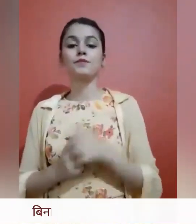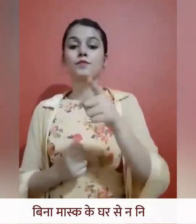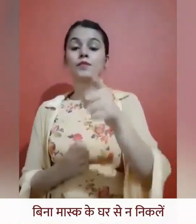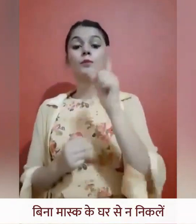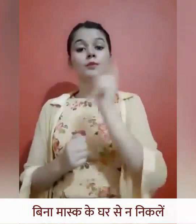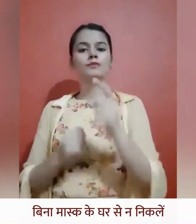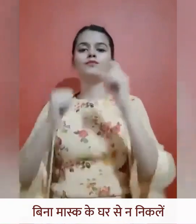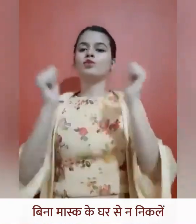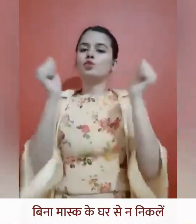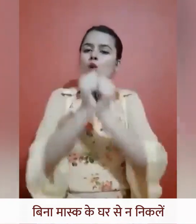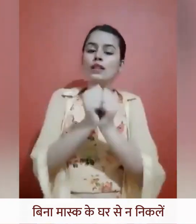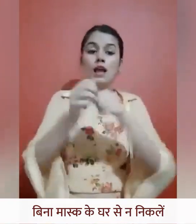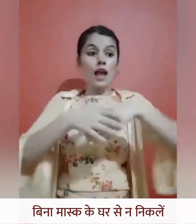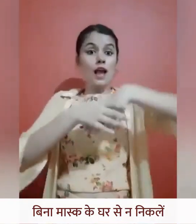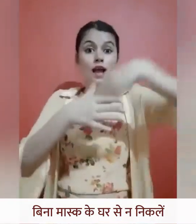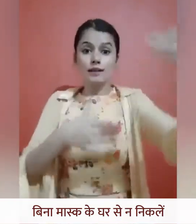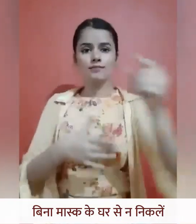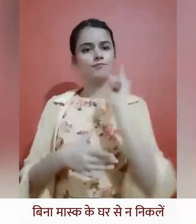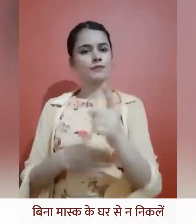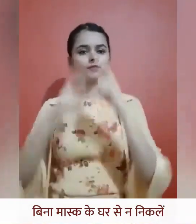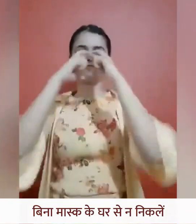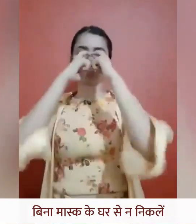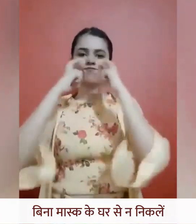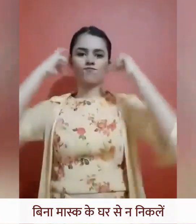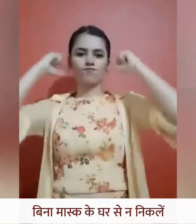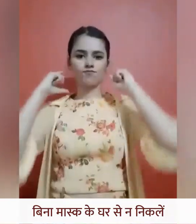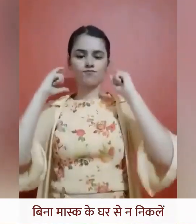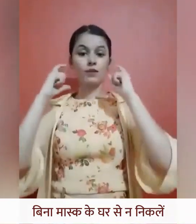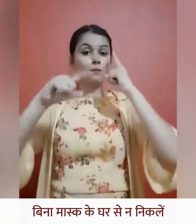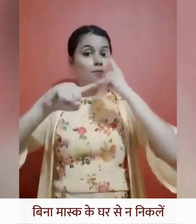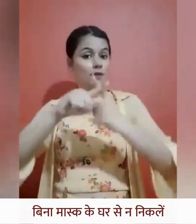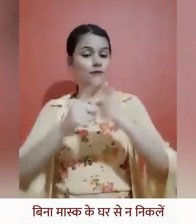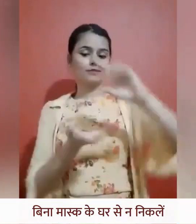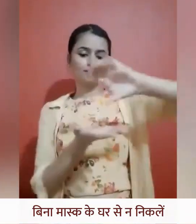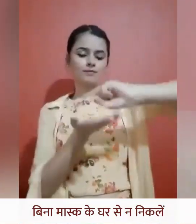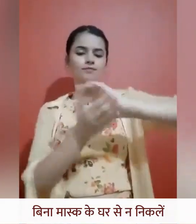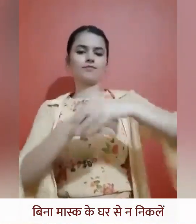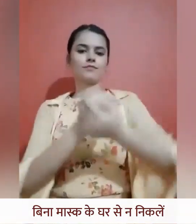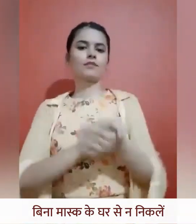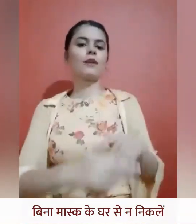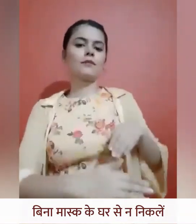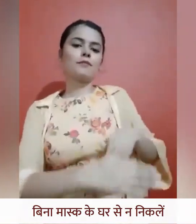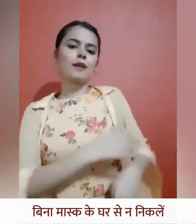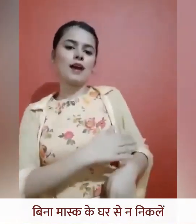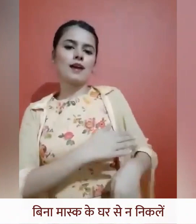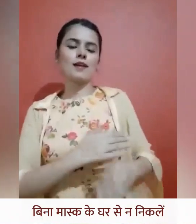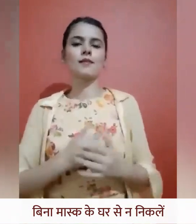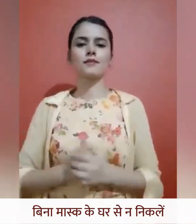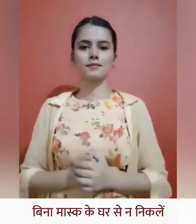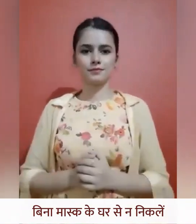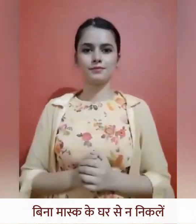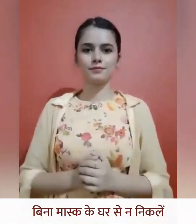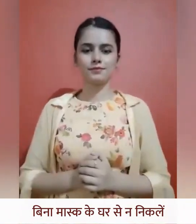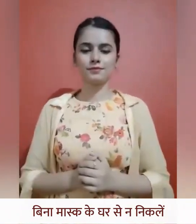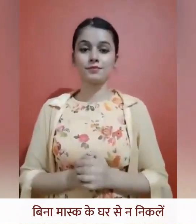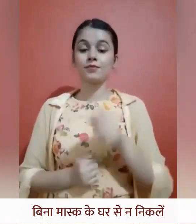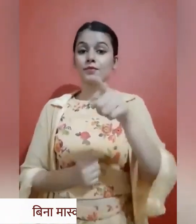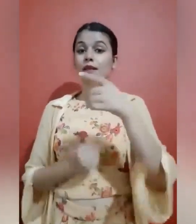साथी साथ आप बिना मास के घर से ना निकले अपने साथ सैनेटाइजर रखे समय समय पर इसका